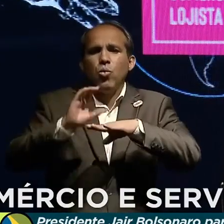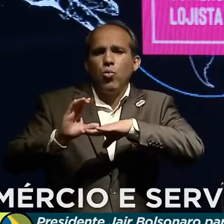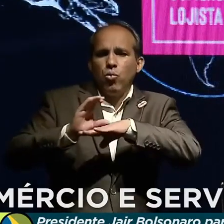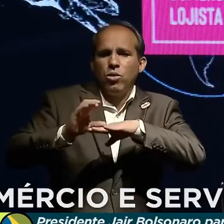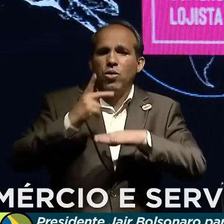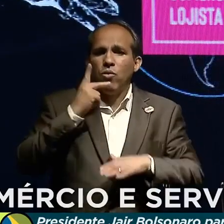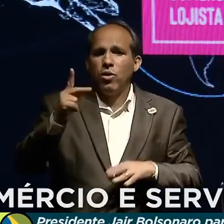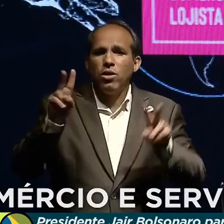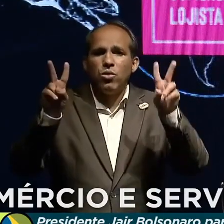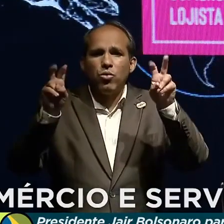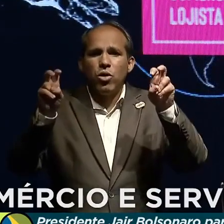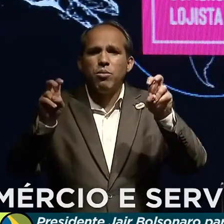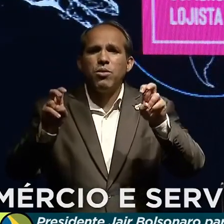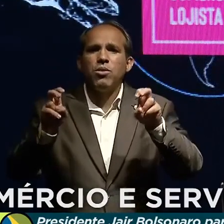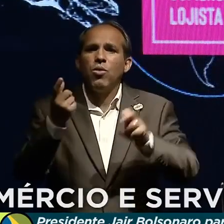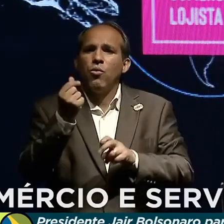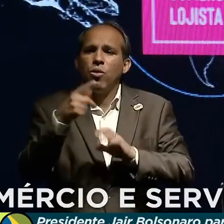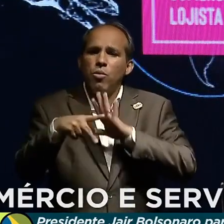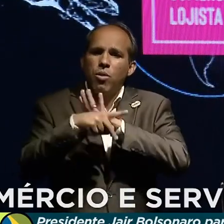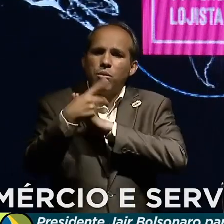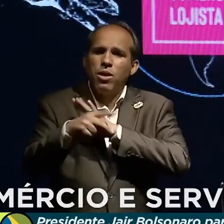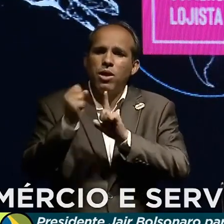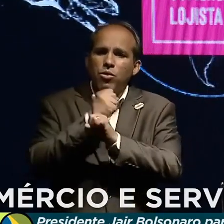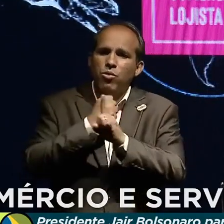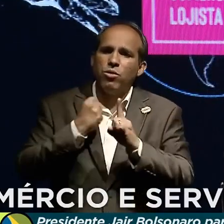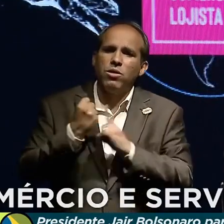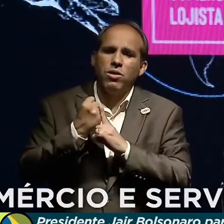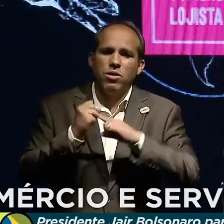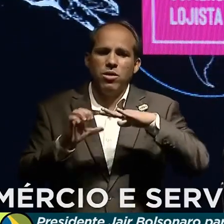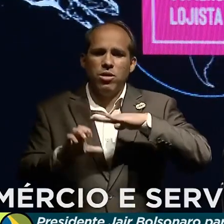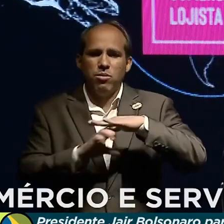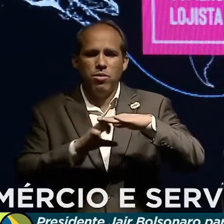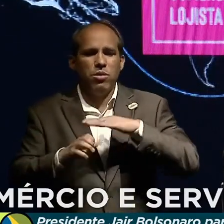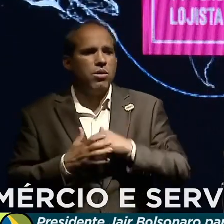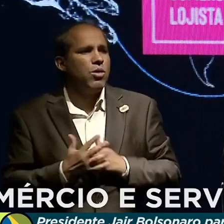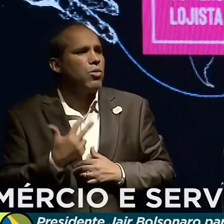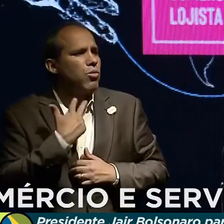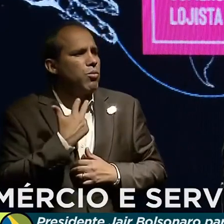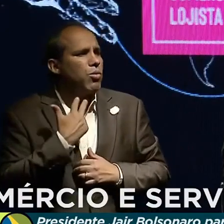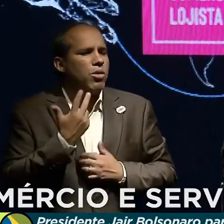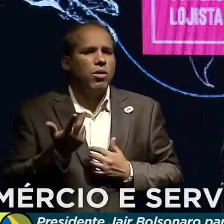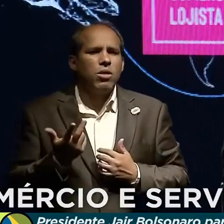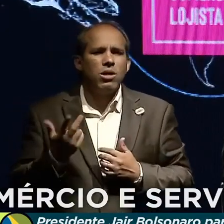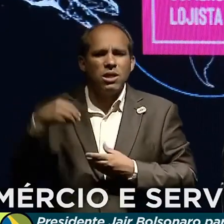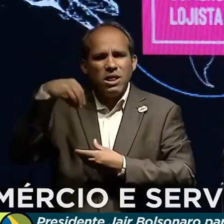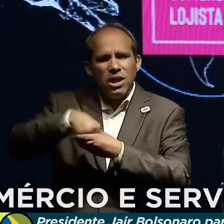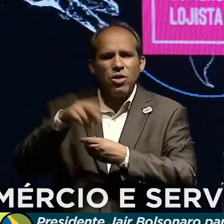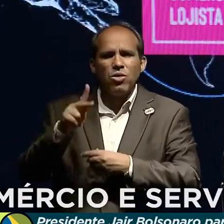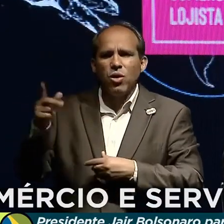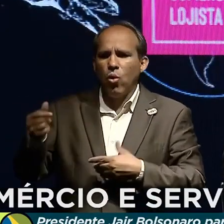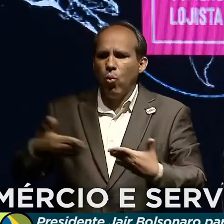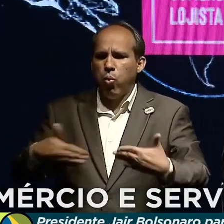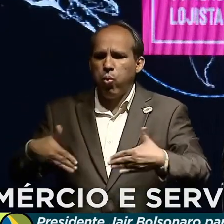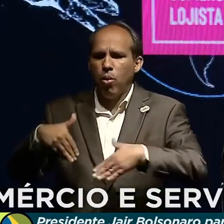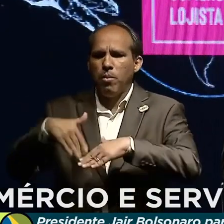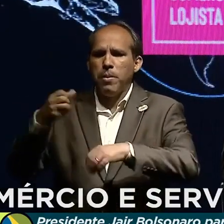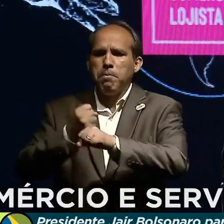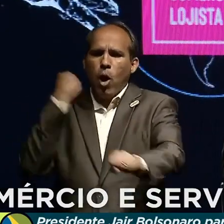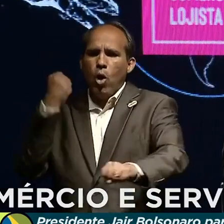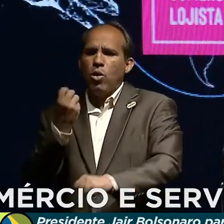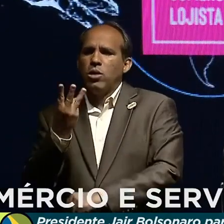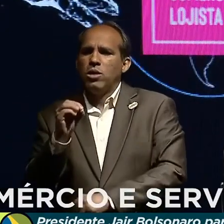fala do fim social da empresa. Não podemos ter uma empresa que tem um lucro acima de 30%,